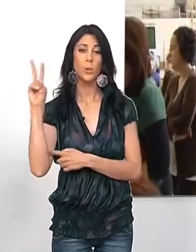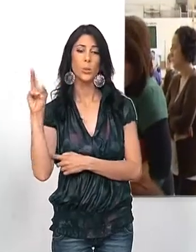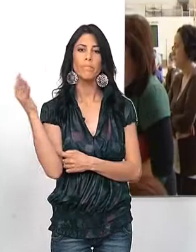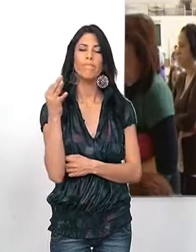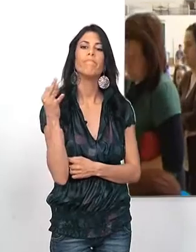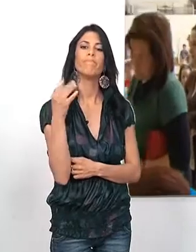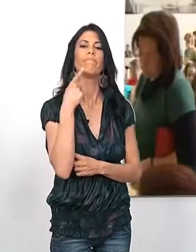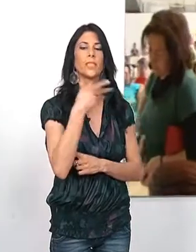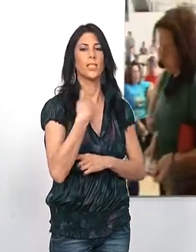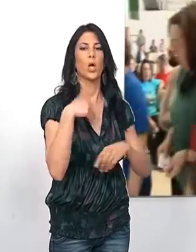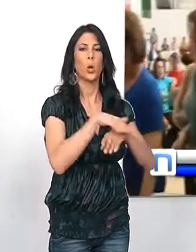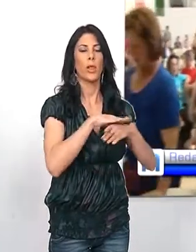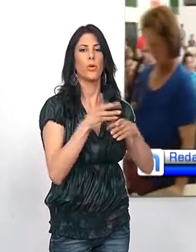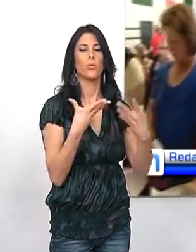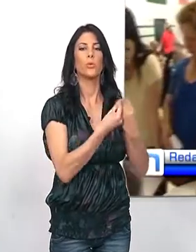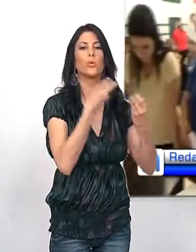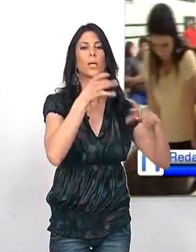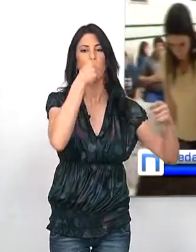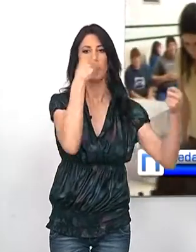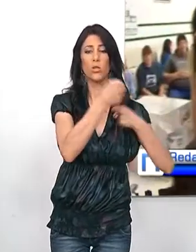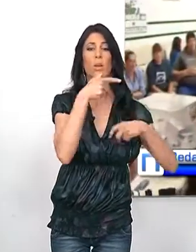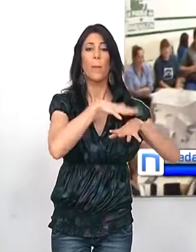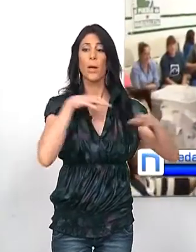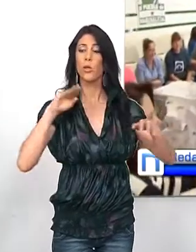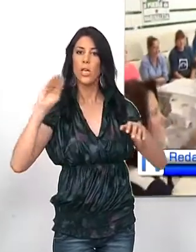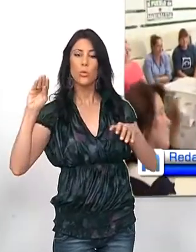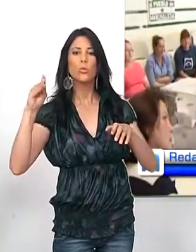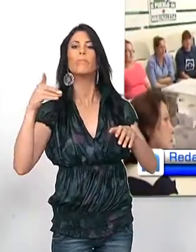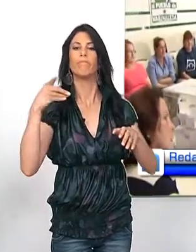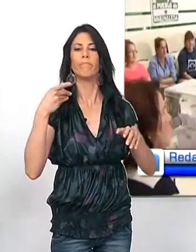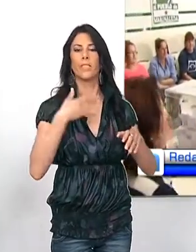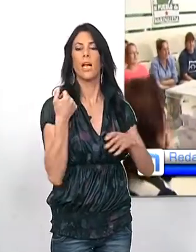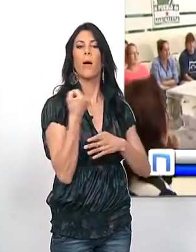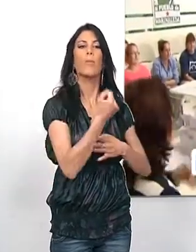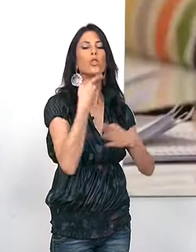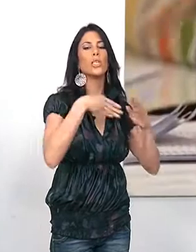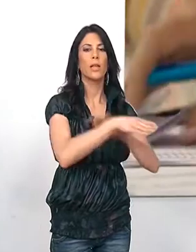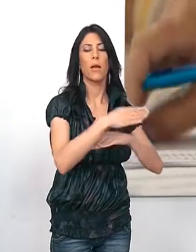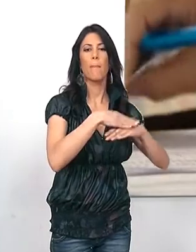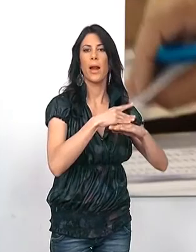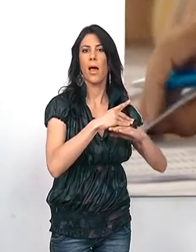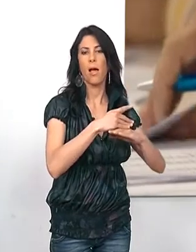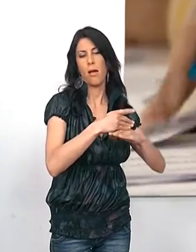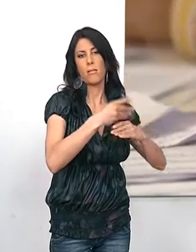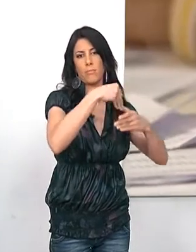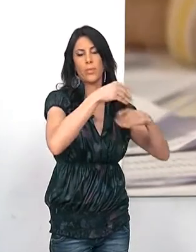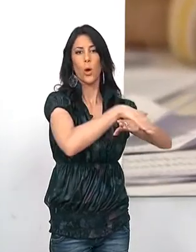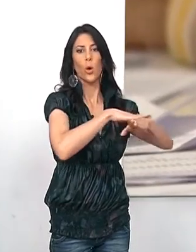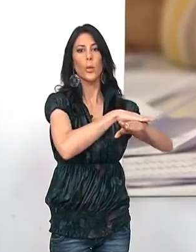Izquierda Unida se decanta por gobernar con el PSOE. La mayoría de su militancia respalda la entrada de la formación en el Gobierno que presidirá de